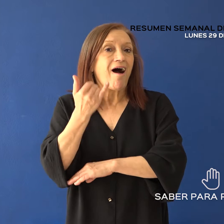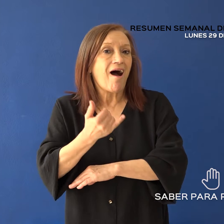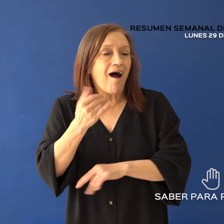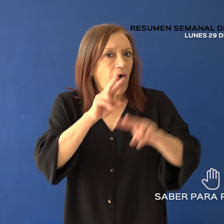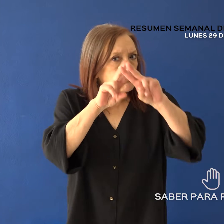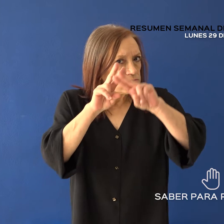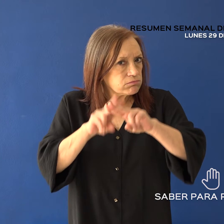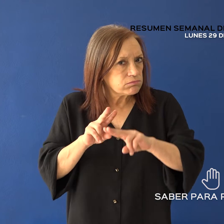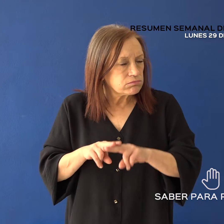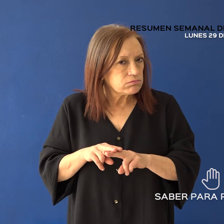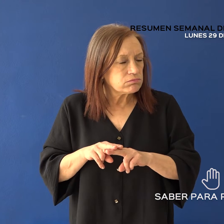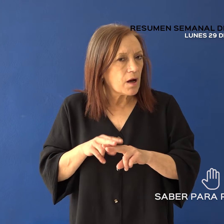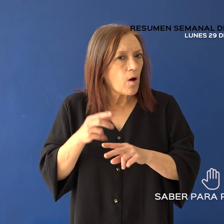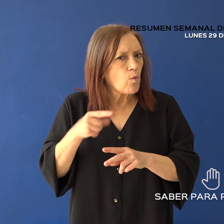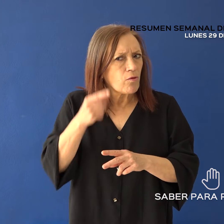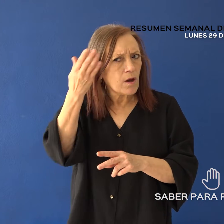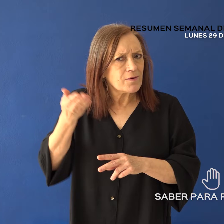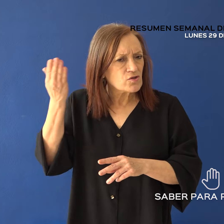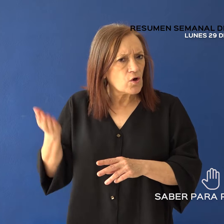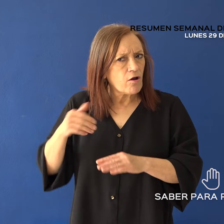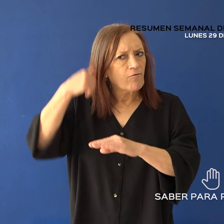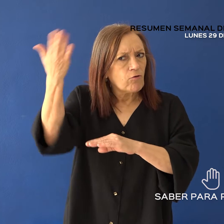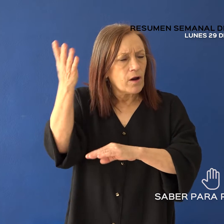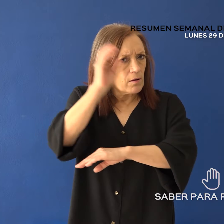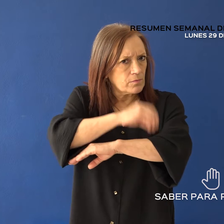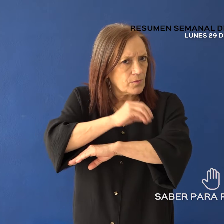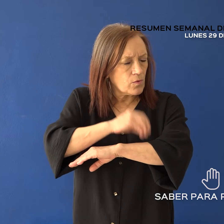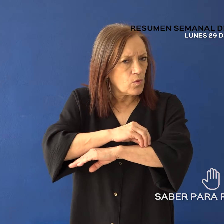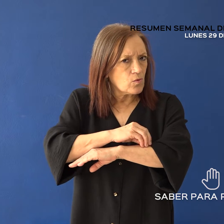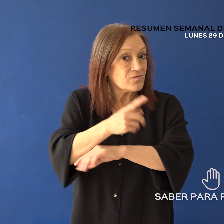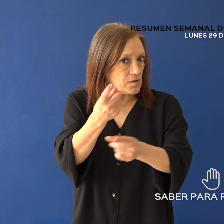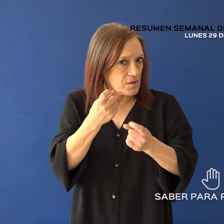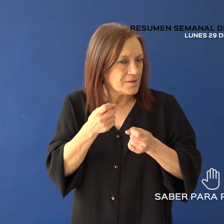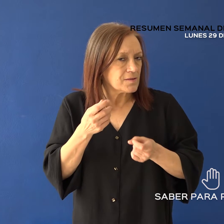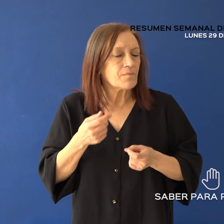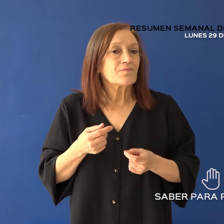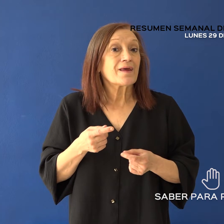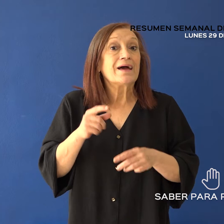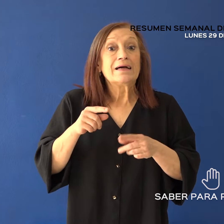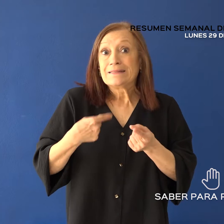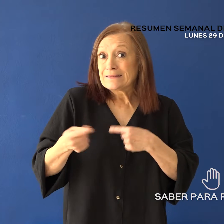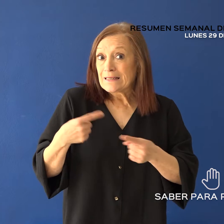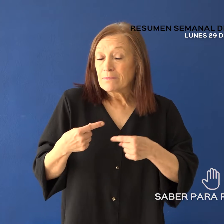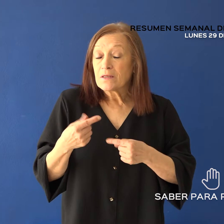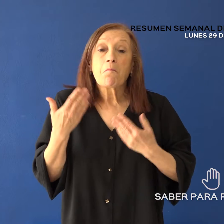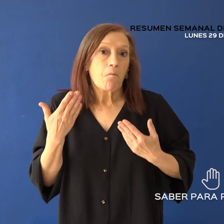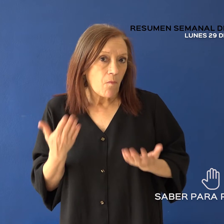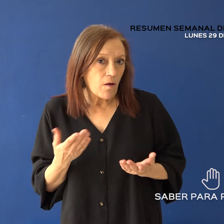en caso de urgencias, fuera de la provincia. El trámite puede realizarse. Por WhatsApp